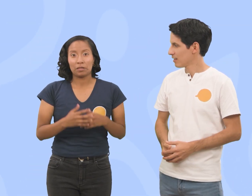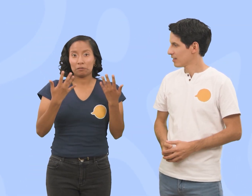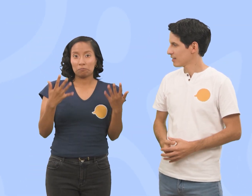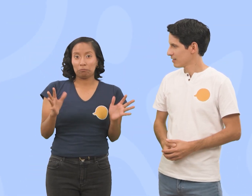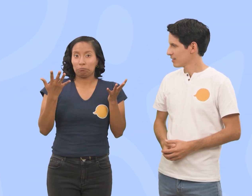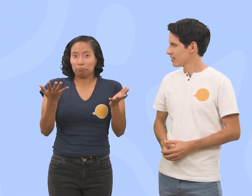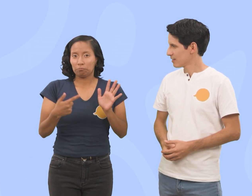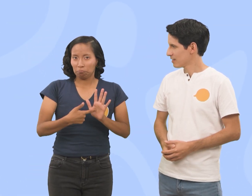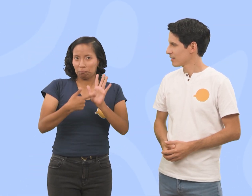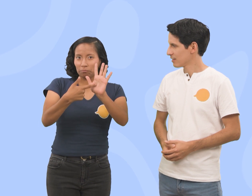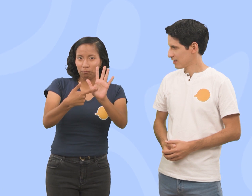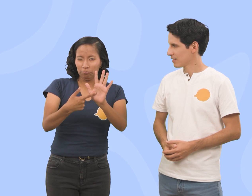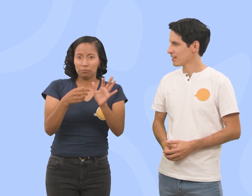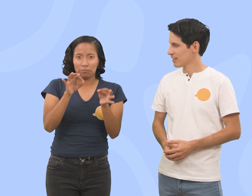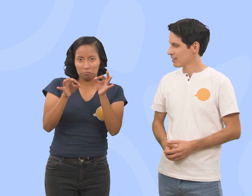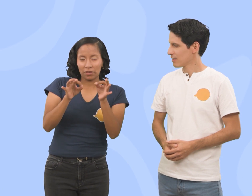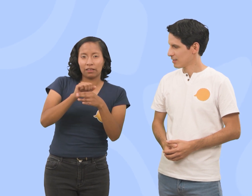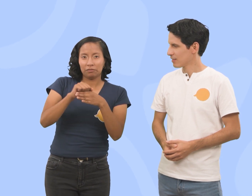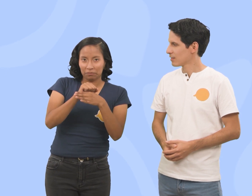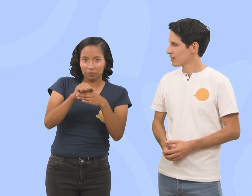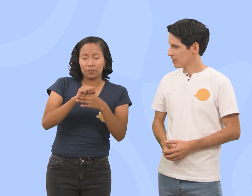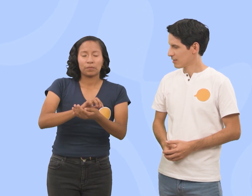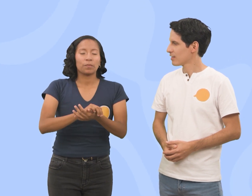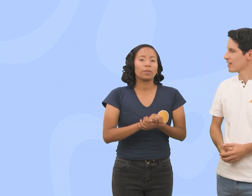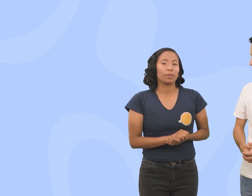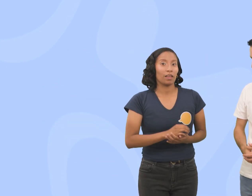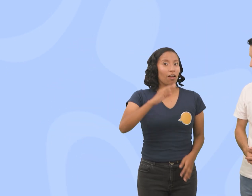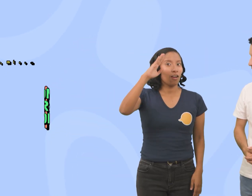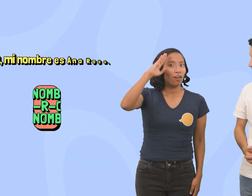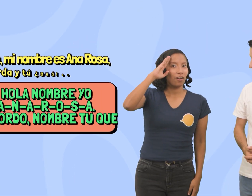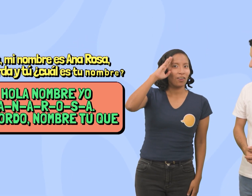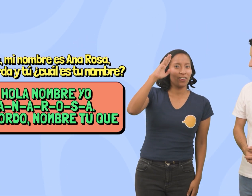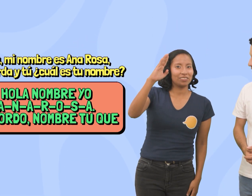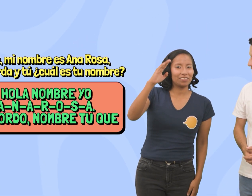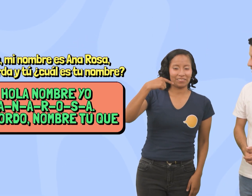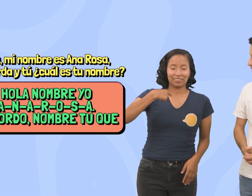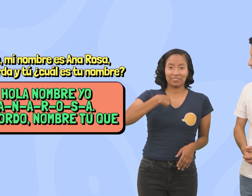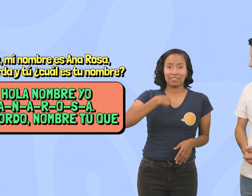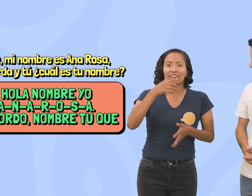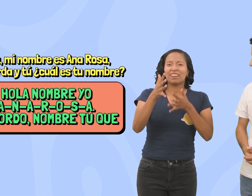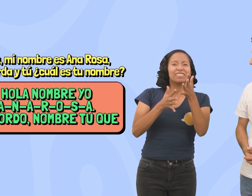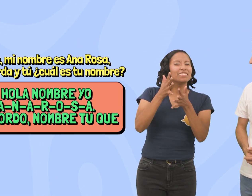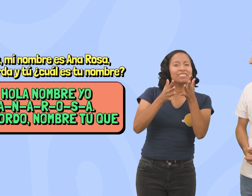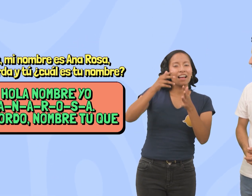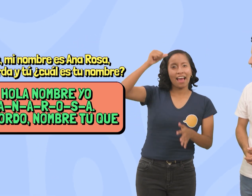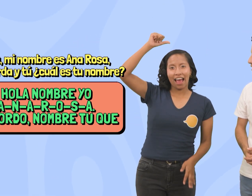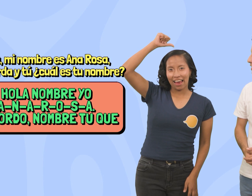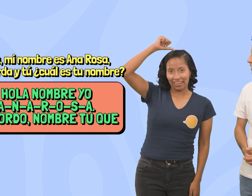Entonces, quedaría así Hola, mi nombre es Ana Rosa